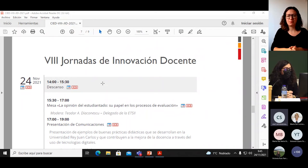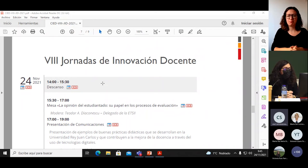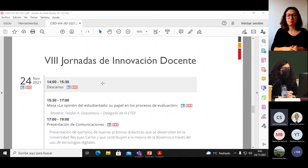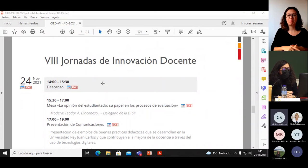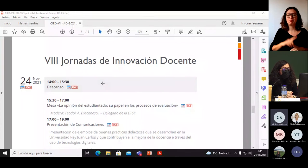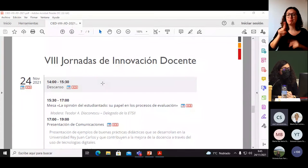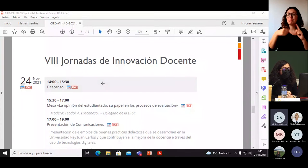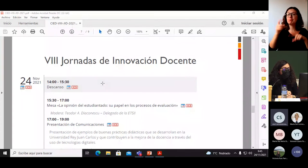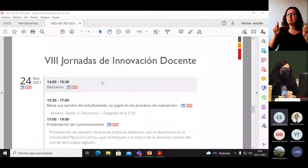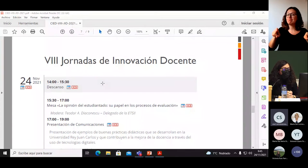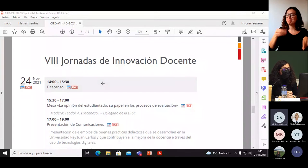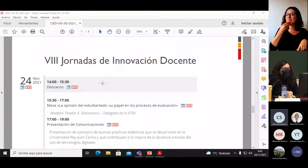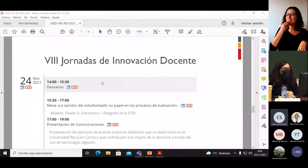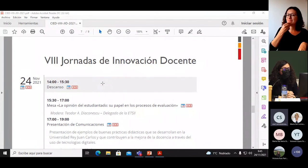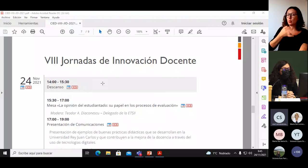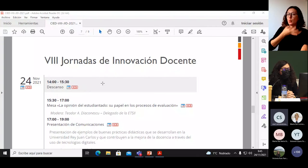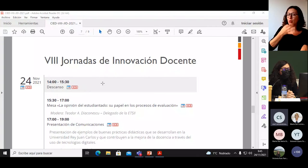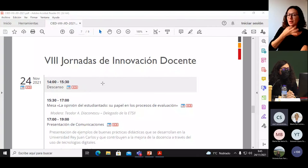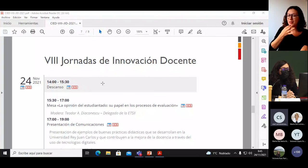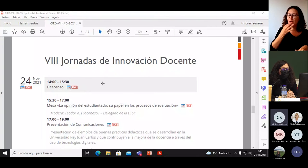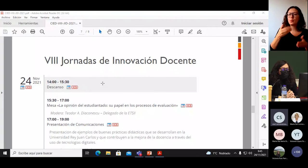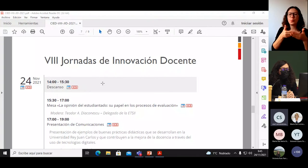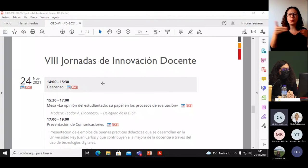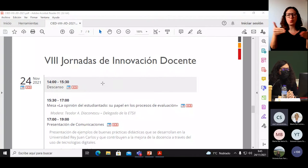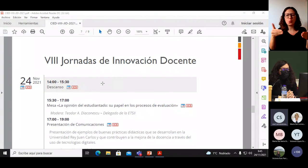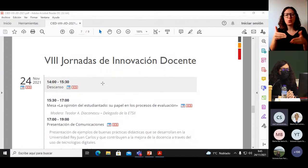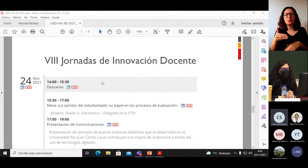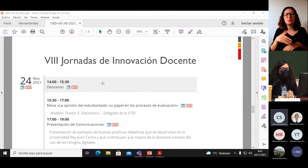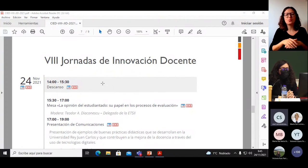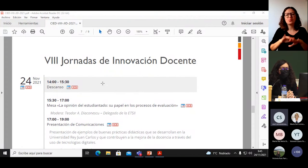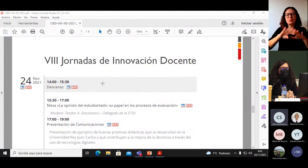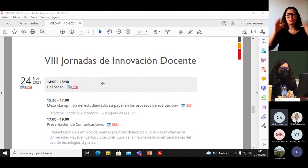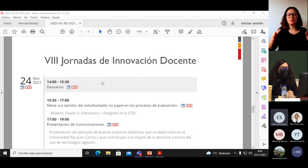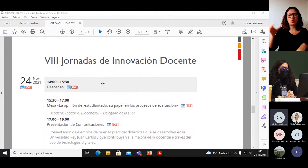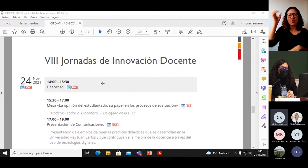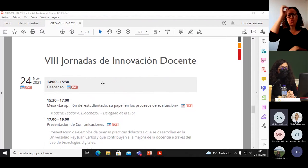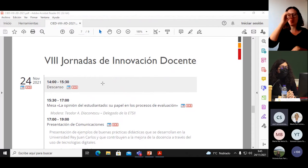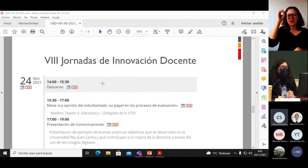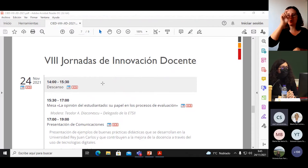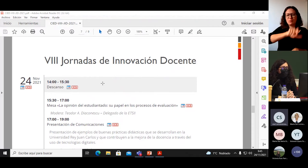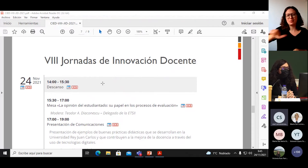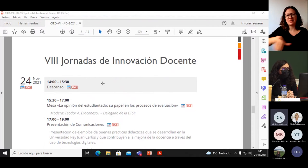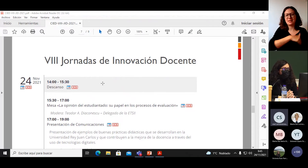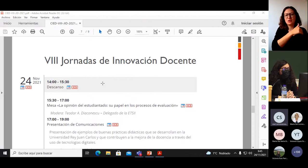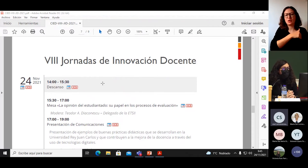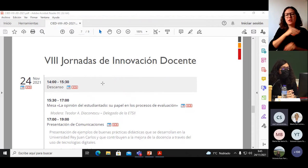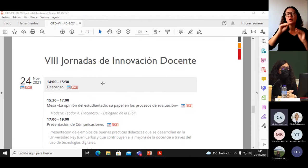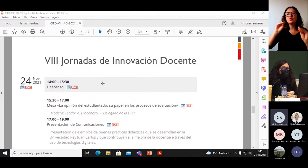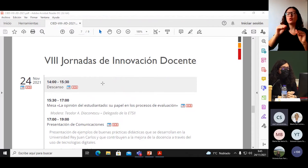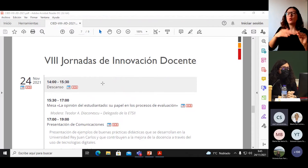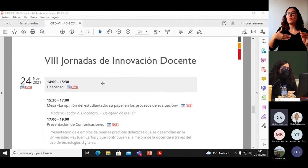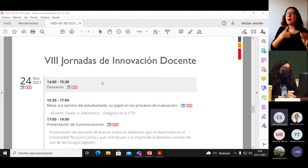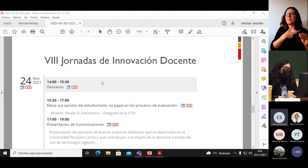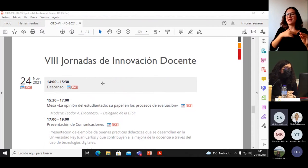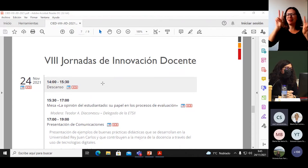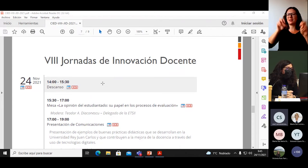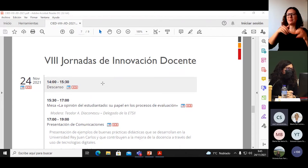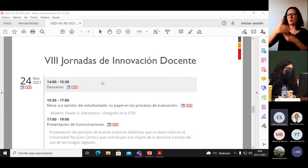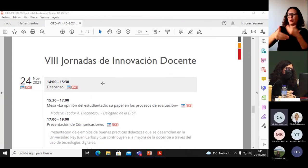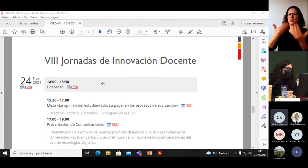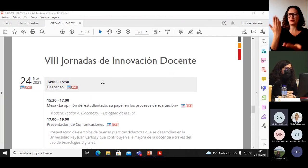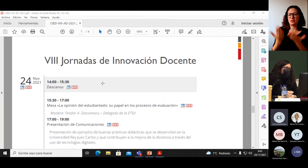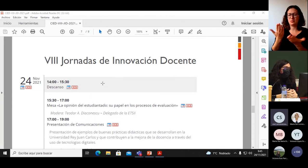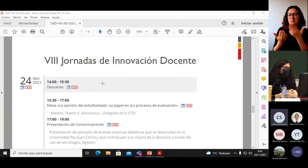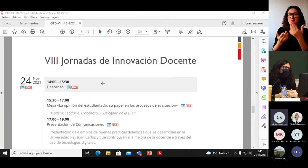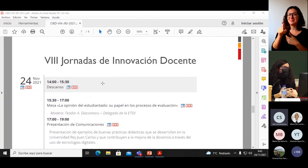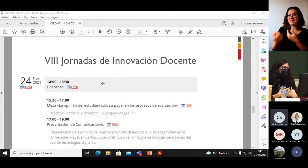comer, arrancamos la tarde con la mesa, la opinión del estudiantado, su papel en los procesos de evaluación. En esta mesa suele participarán